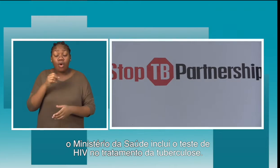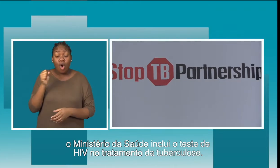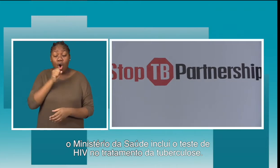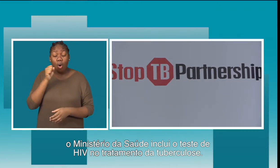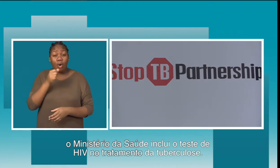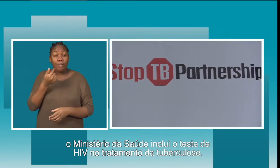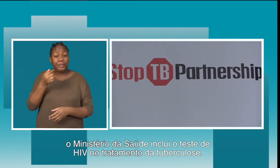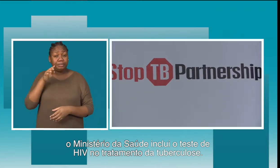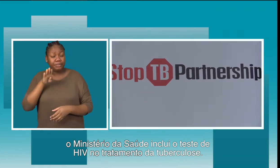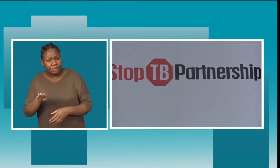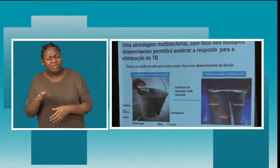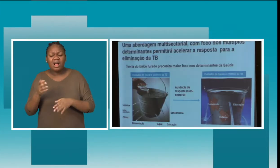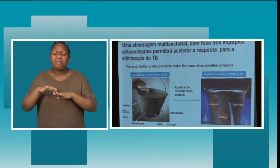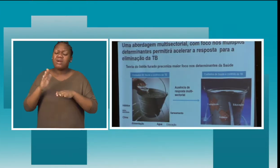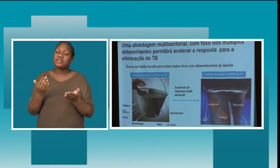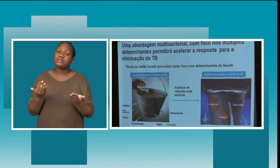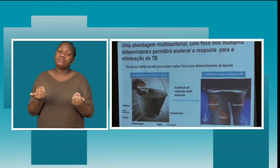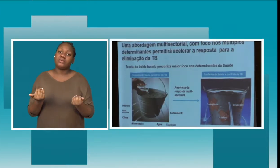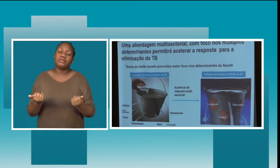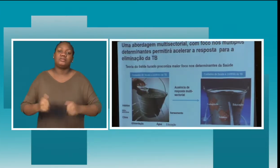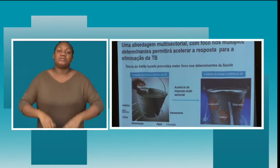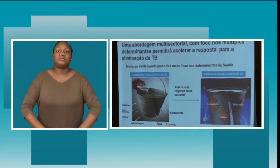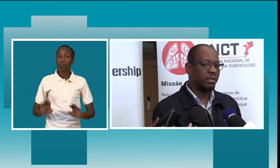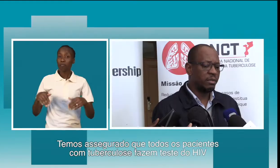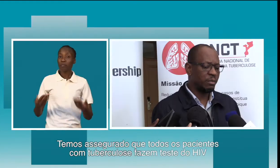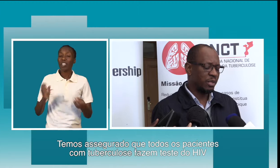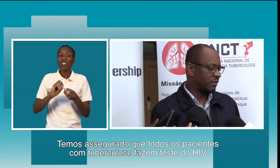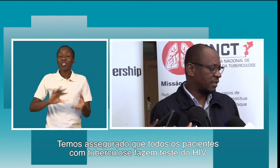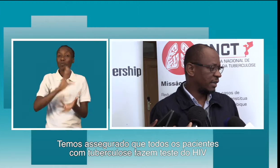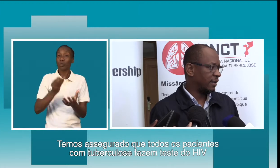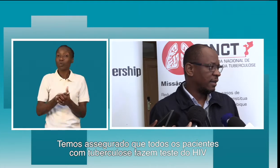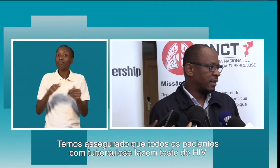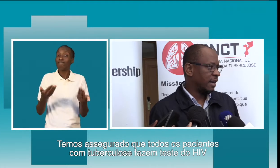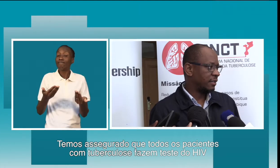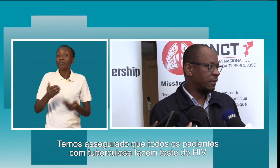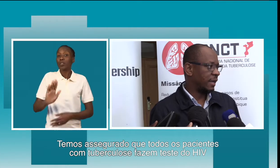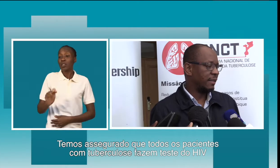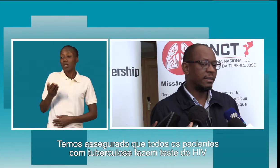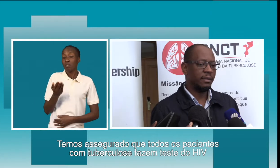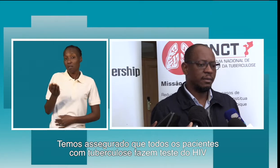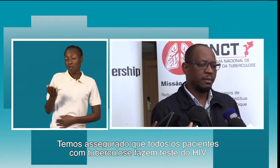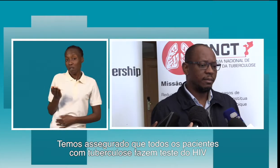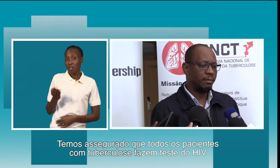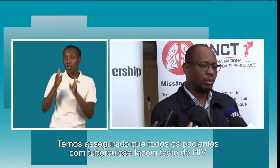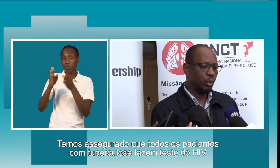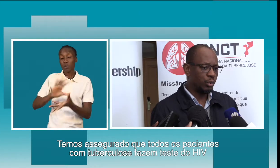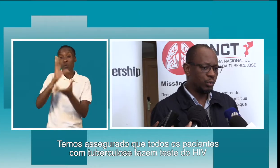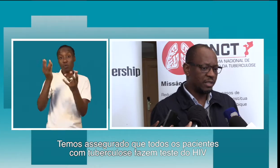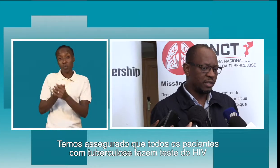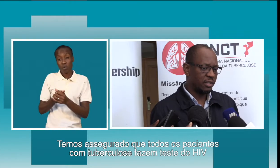tratamento da tuberculose. O que temos estado a fazer é assegurar que todos os pacientes